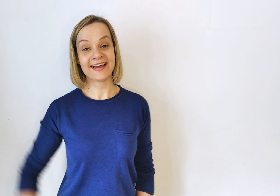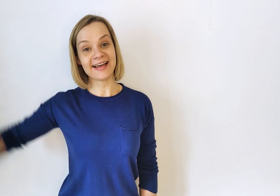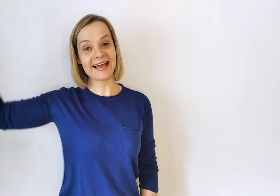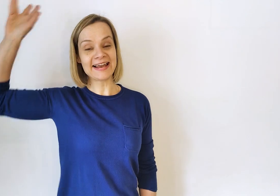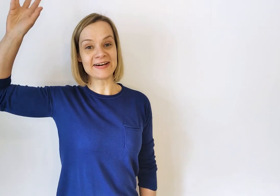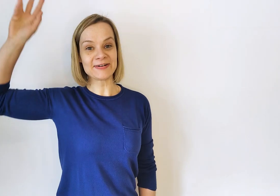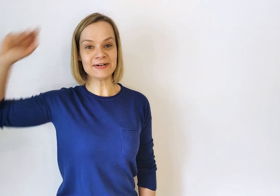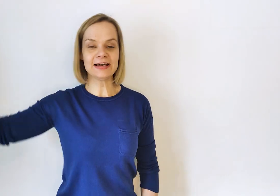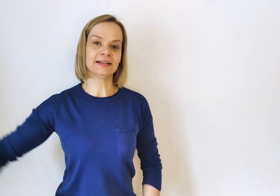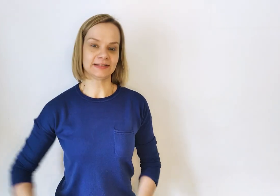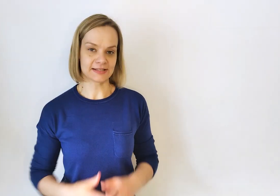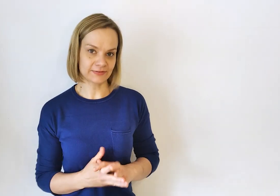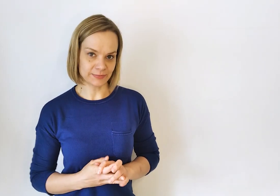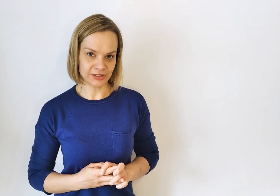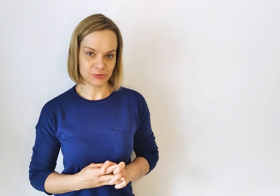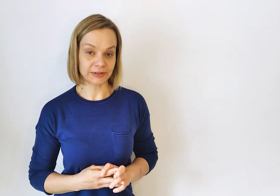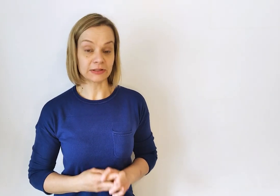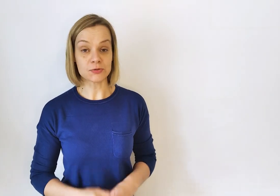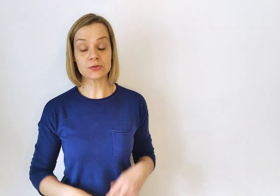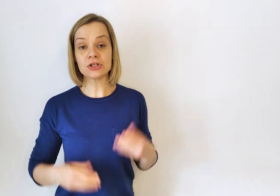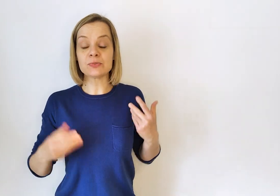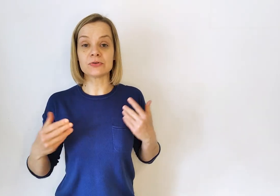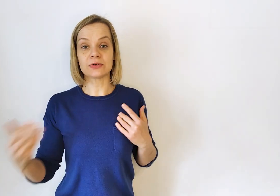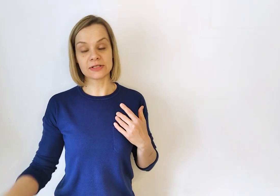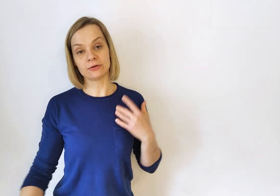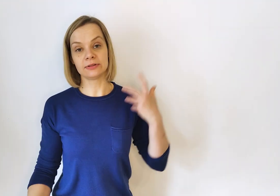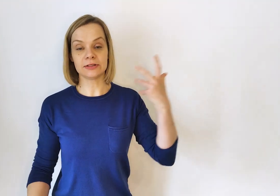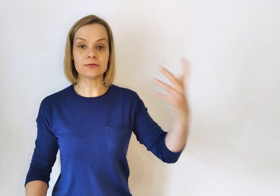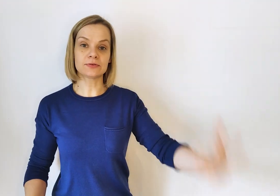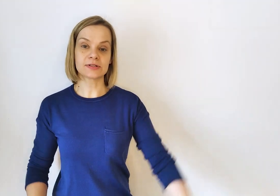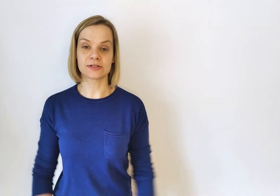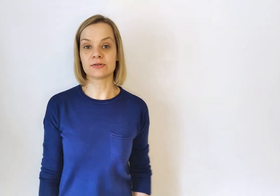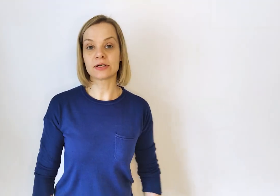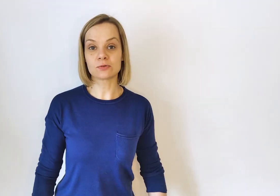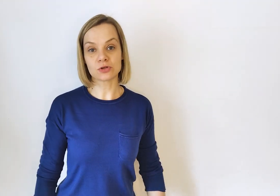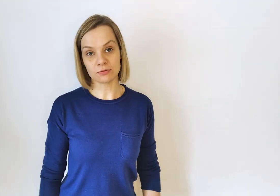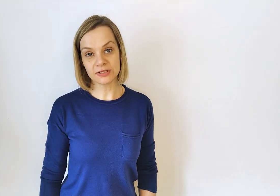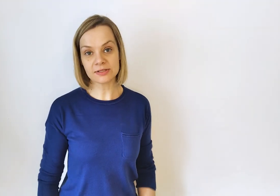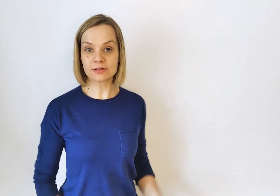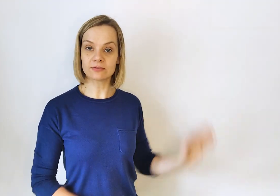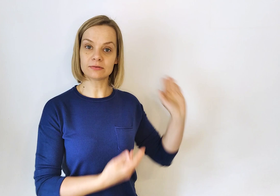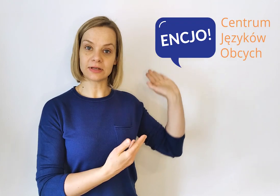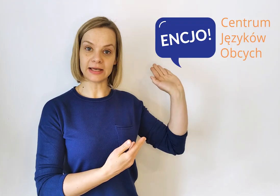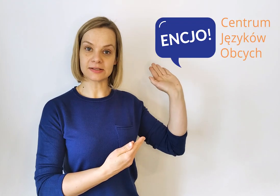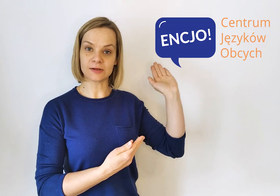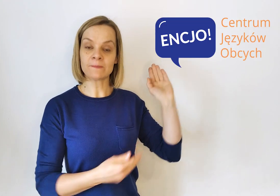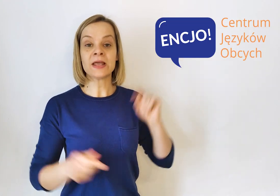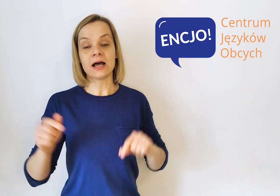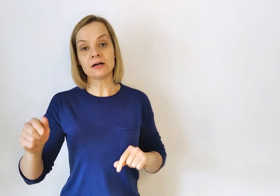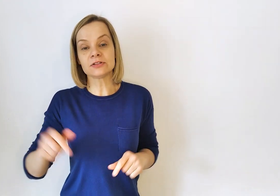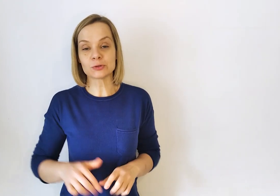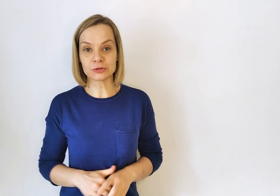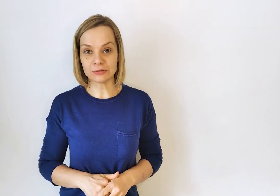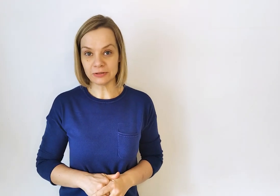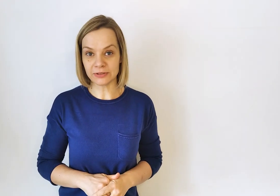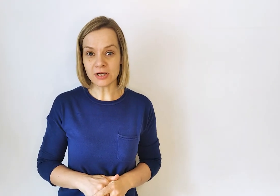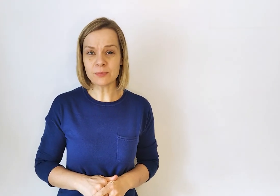Hello! Nazywam się Elżbieta Nocoń i prowadzę online nowo stacjonarną szkołę językową Enzio. A w tych krótkich filmikach